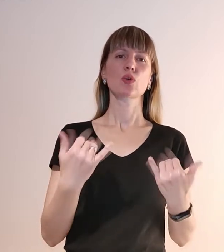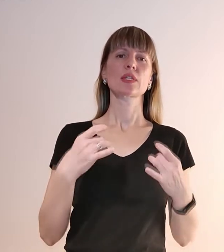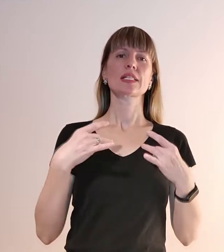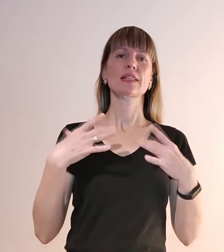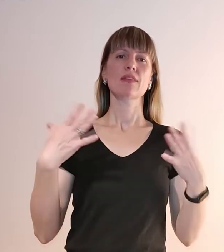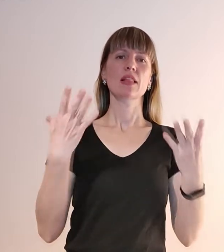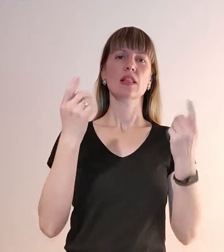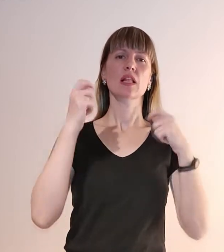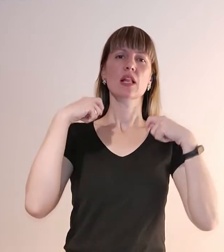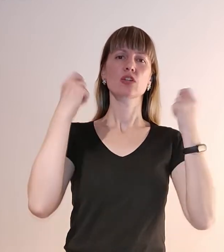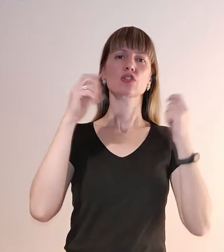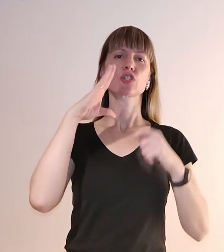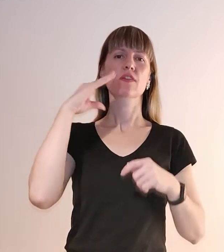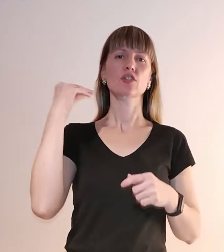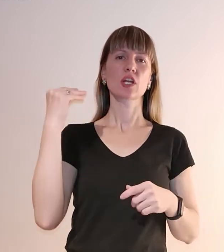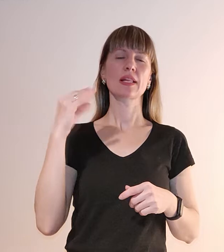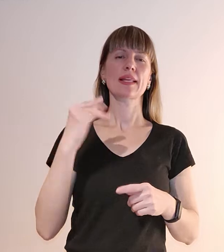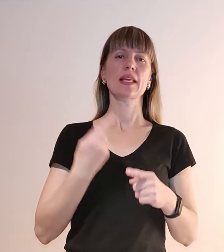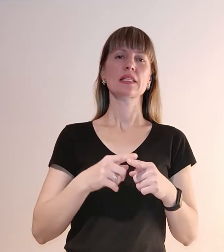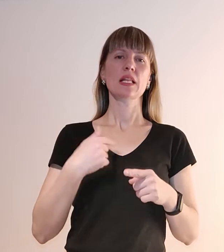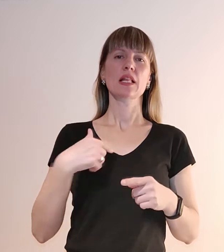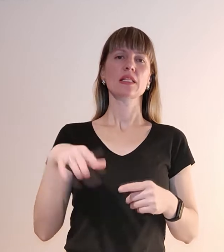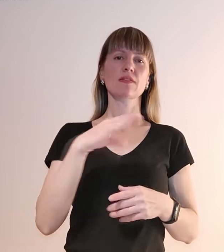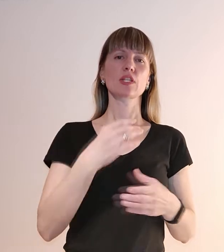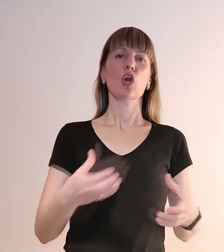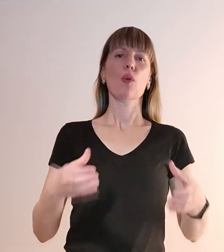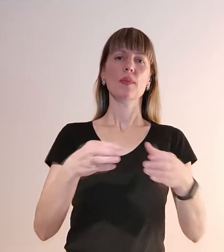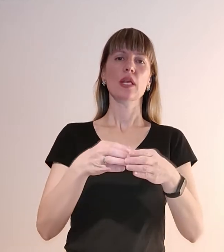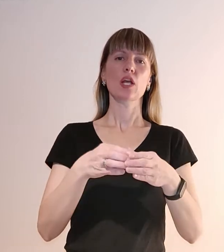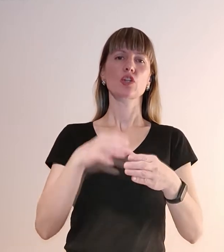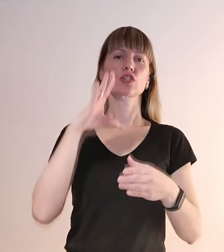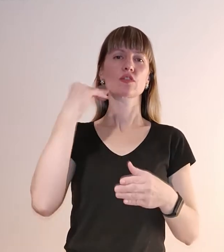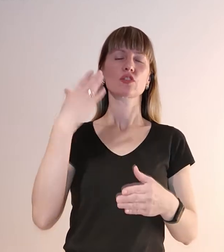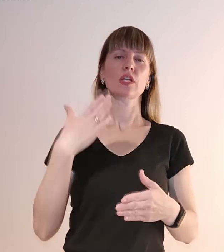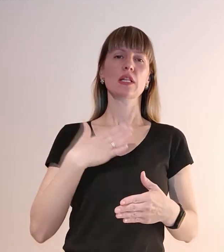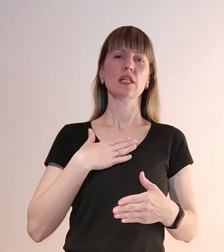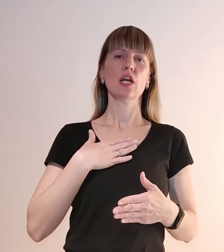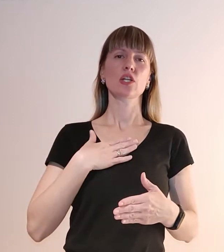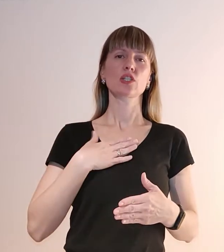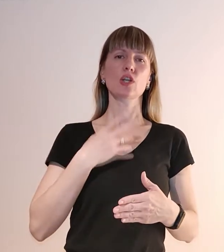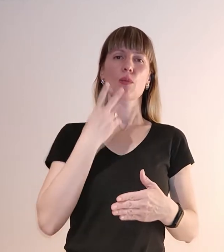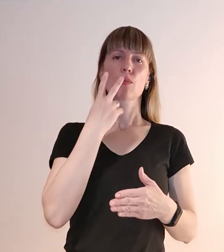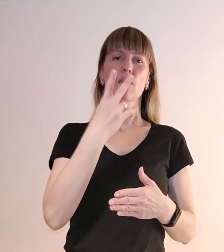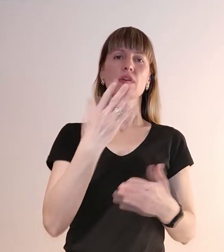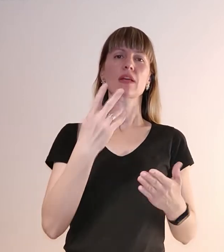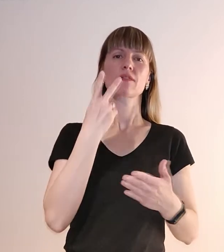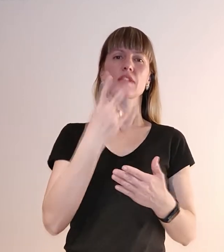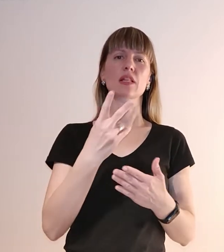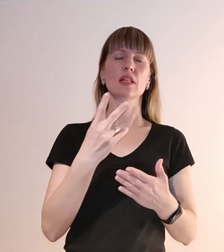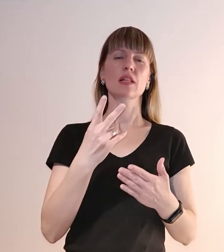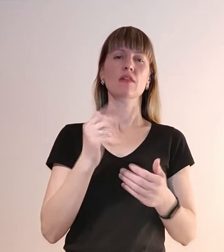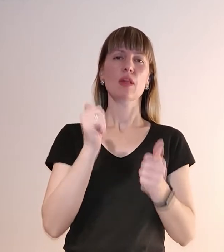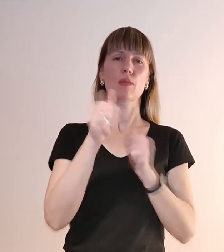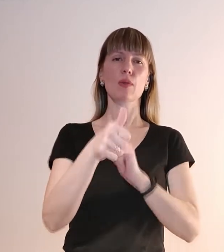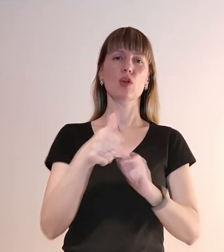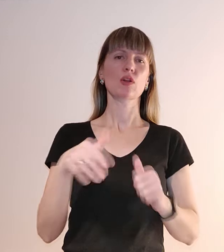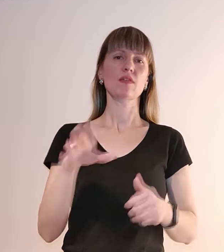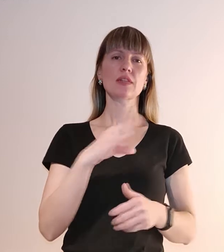День народження Шевченка. І це у нас всіх об'єднує. Шевченко у нас провинниць, який передбачав усе. Будь ласка.